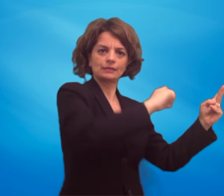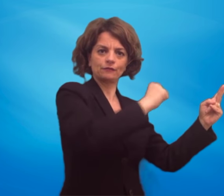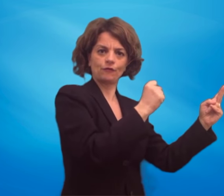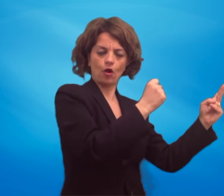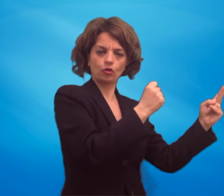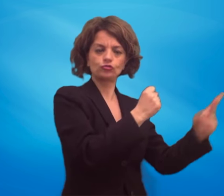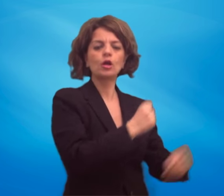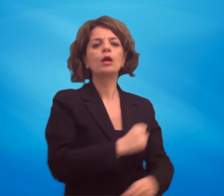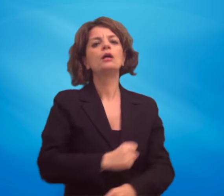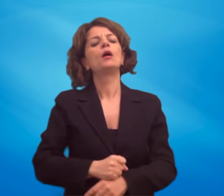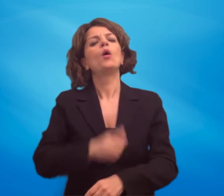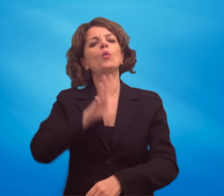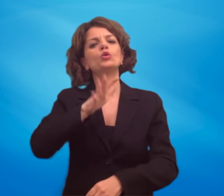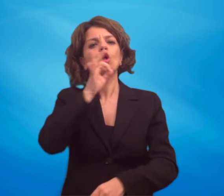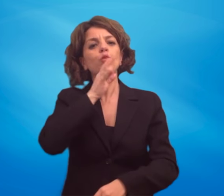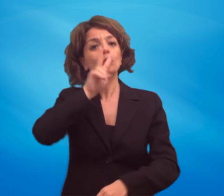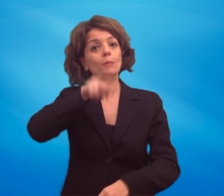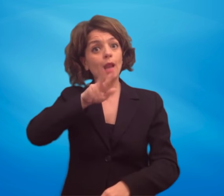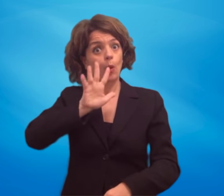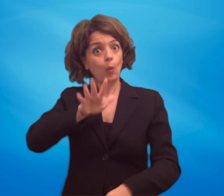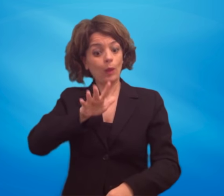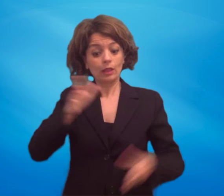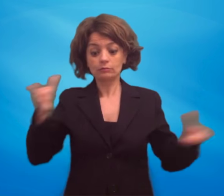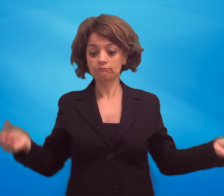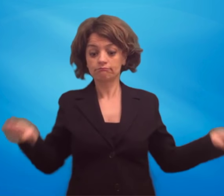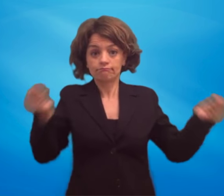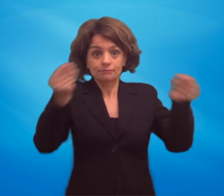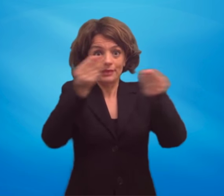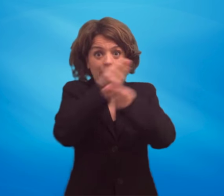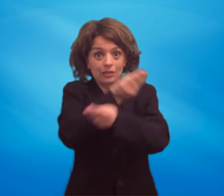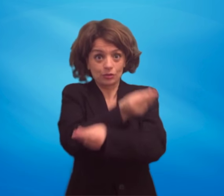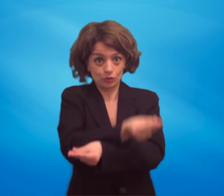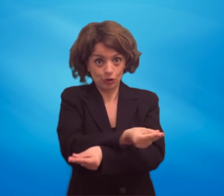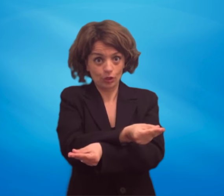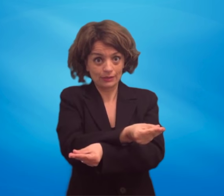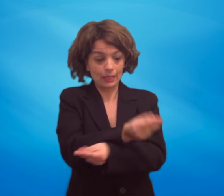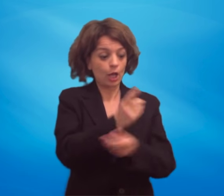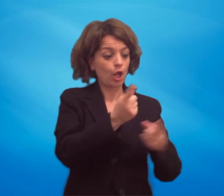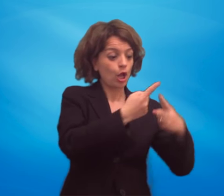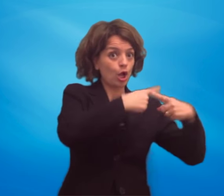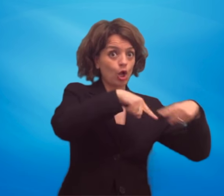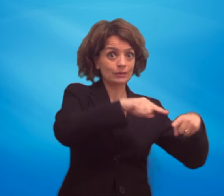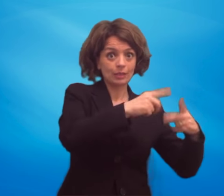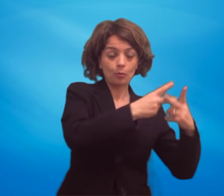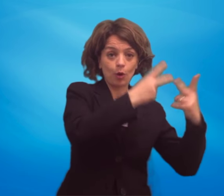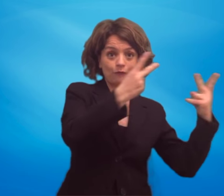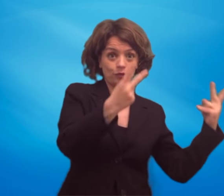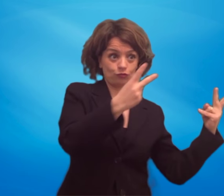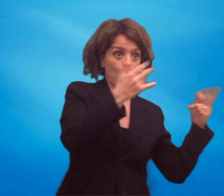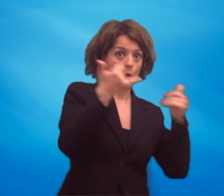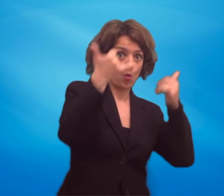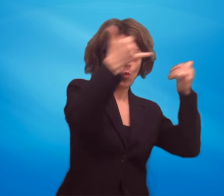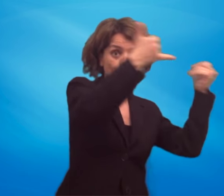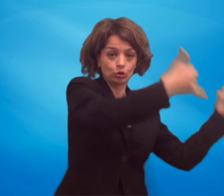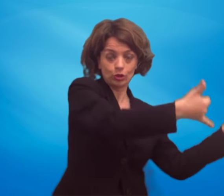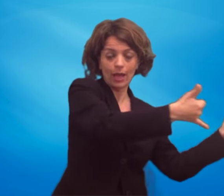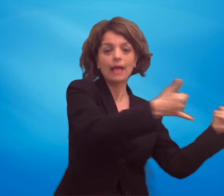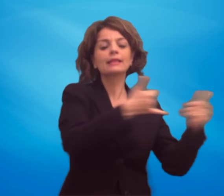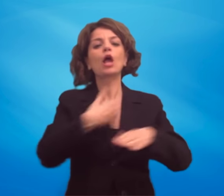2015 viene effettuato il passaggio di consegne tra Consiglio provinciale uscente e commissario straordinario